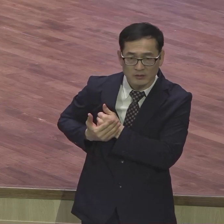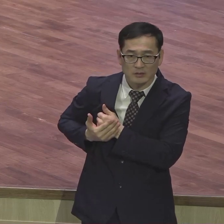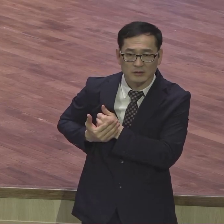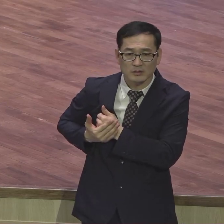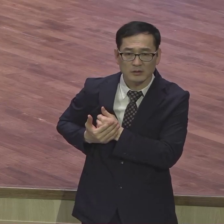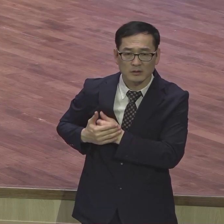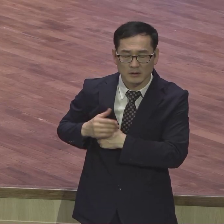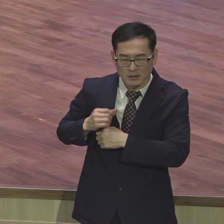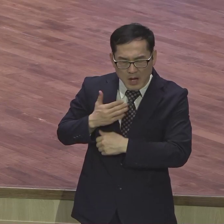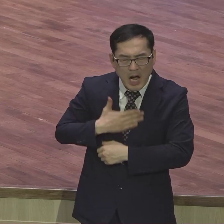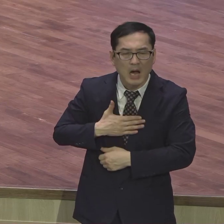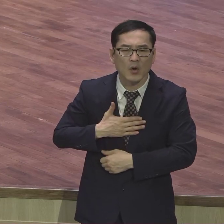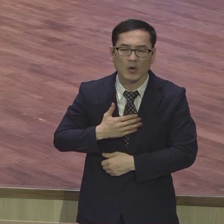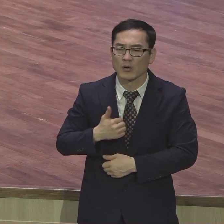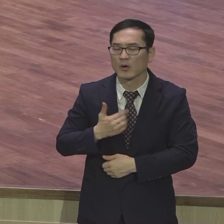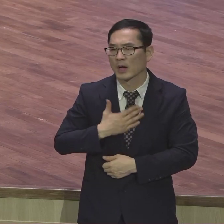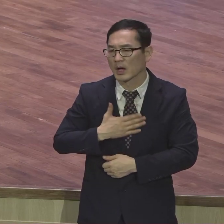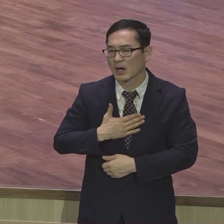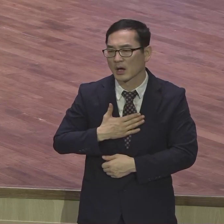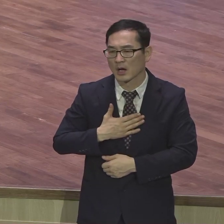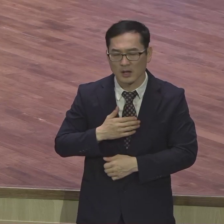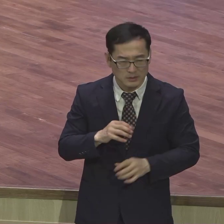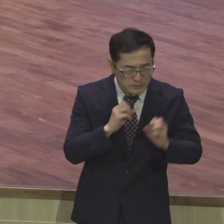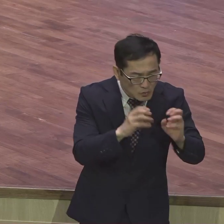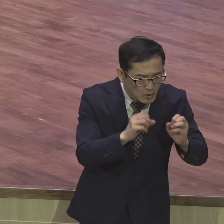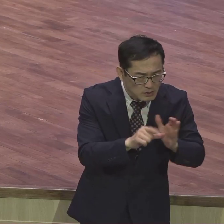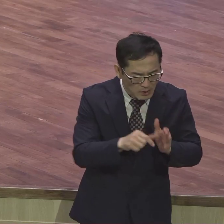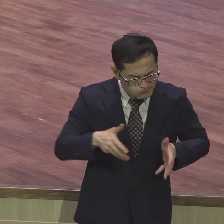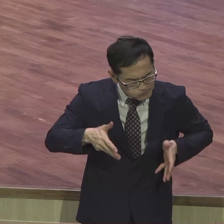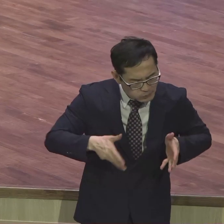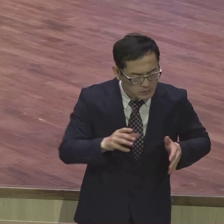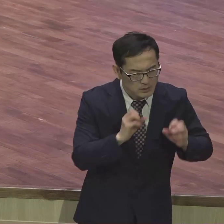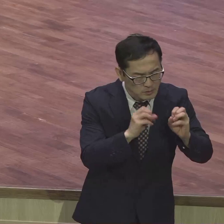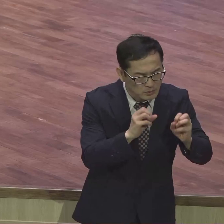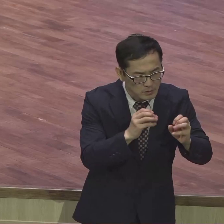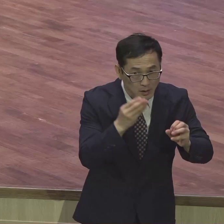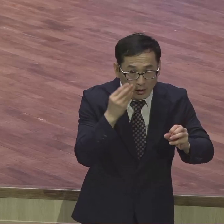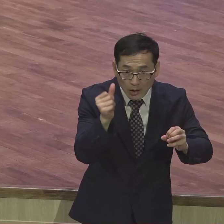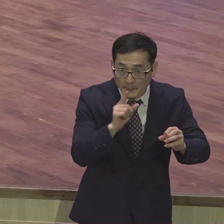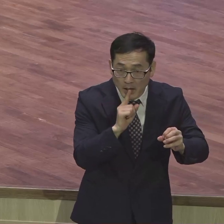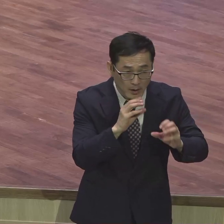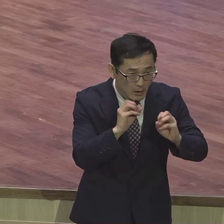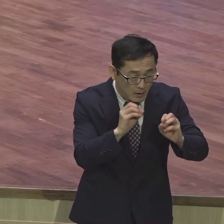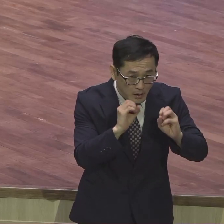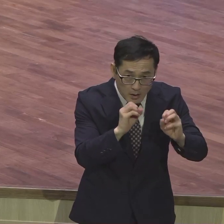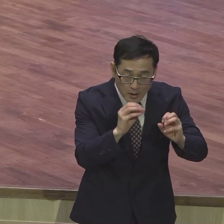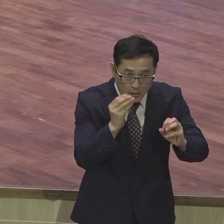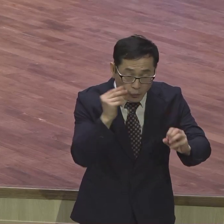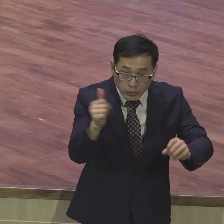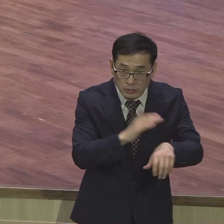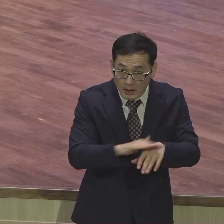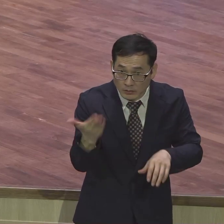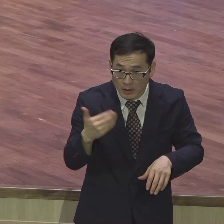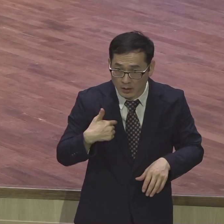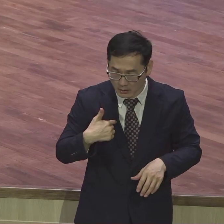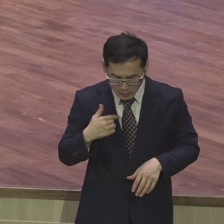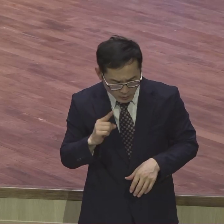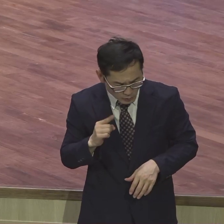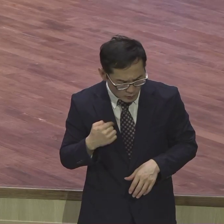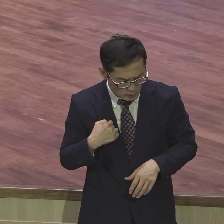아 성령 역사시구나 성령 역사 아니면 절대 사람 바꿀 수 없어요 내가 말을 잘